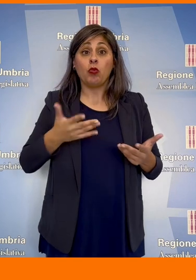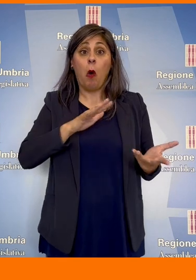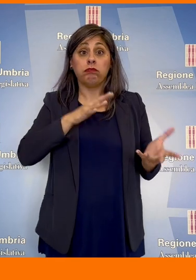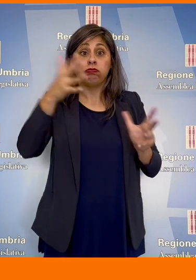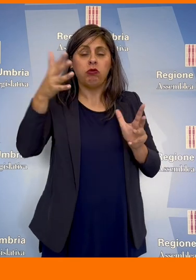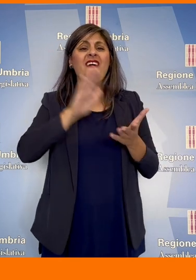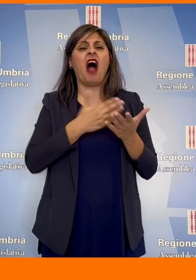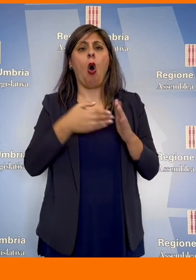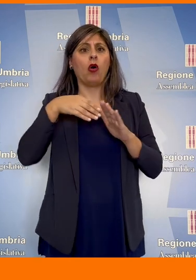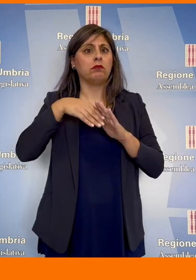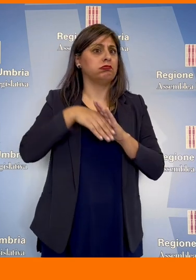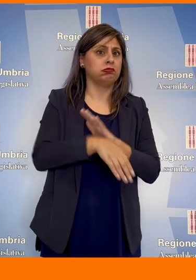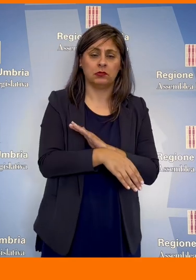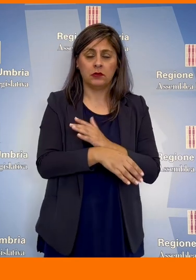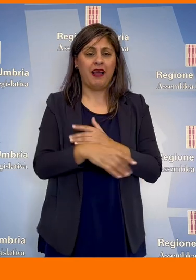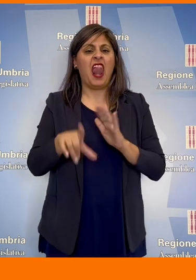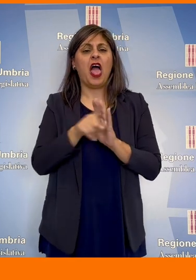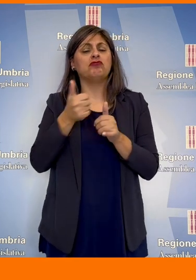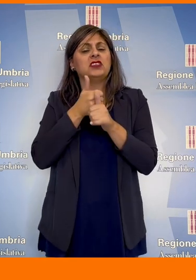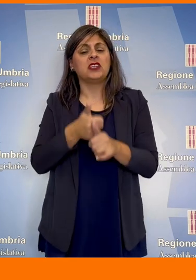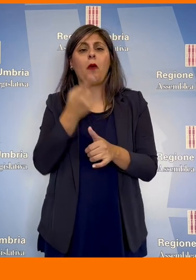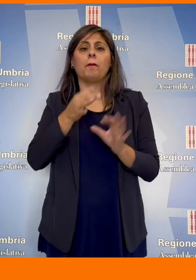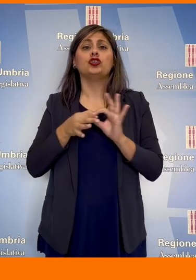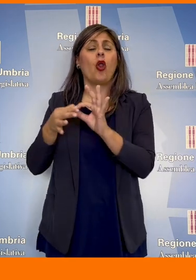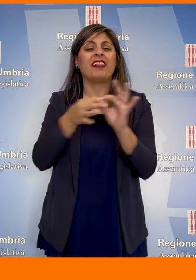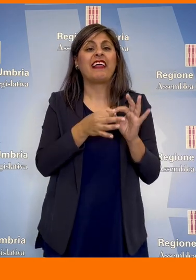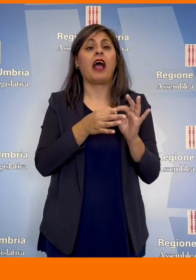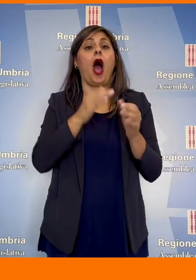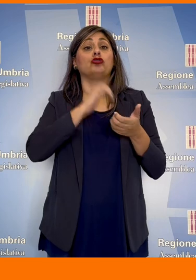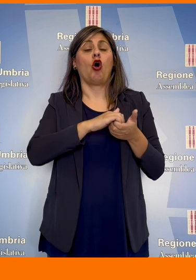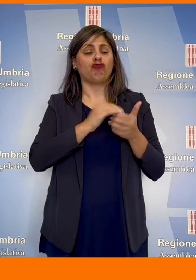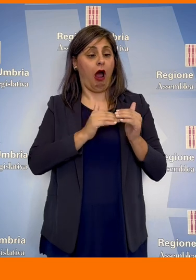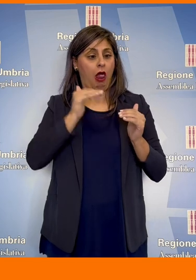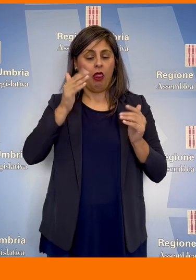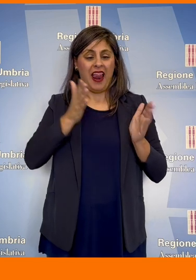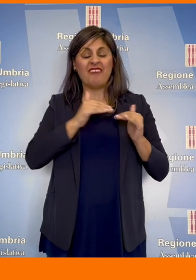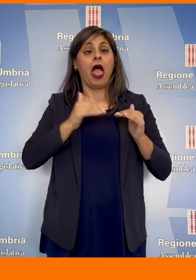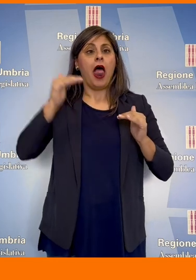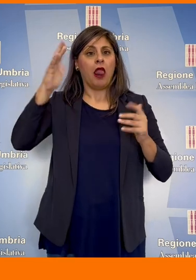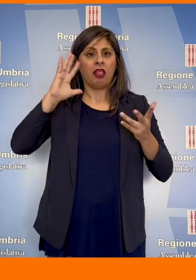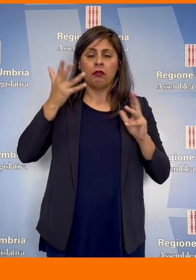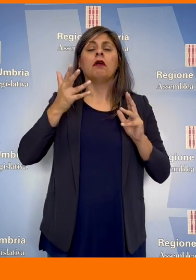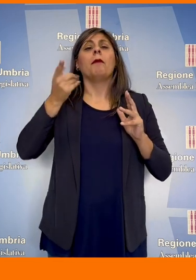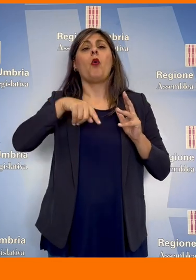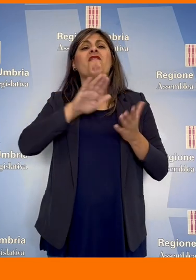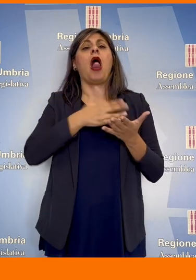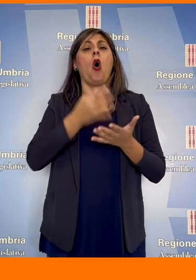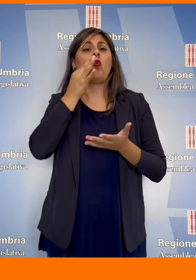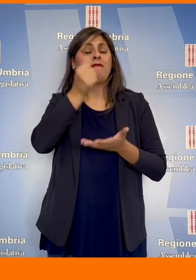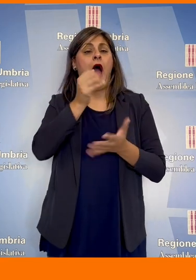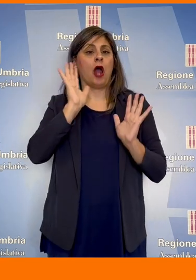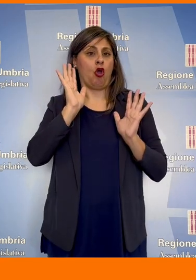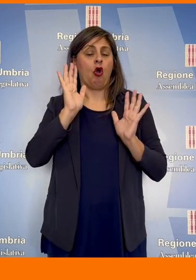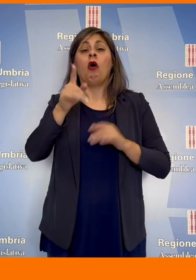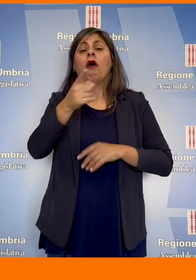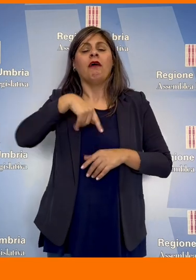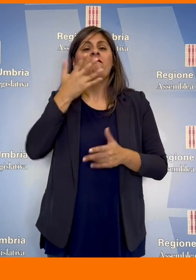decadimento valoriale. La legge si fonda sulla solidarietà tra le classi sociali e sul capitale umano. Vogliamo aiutare le famiglie monogenitoriali,